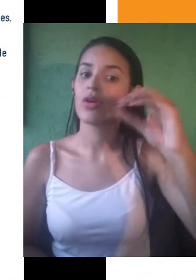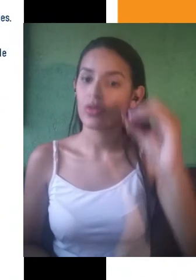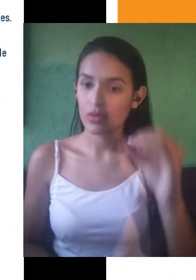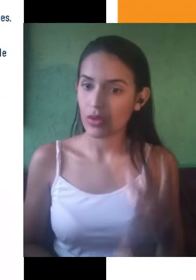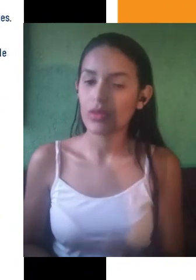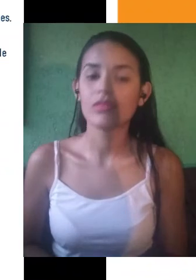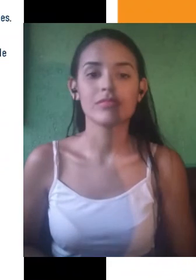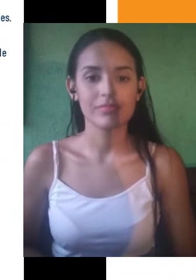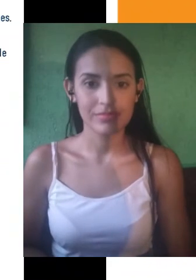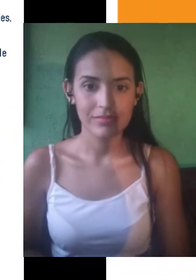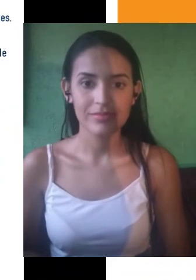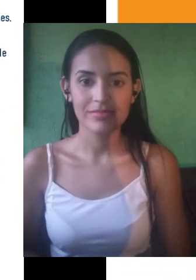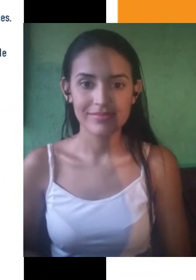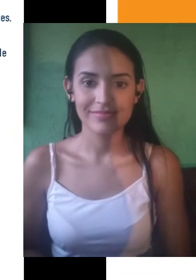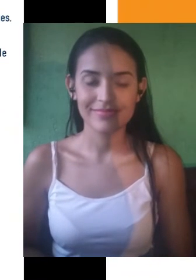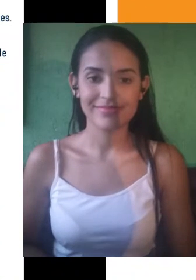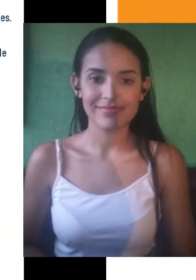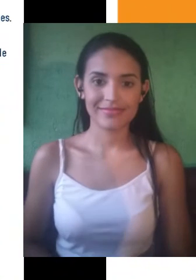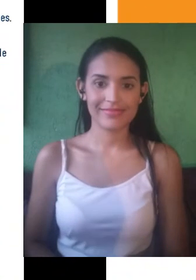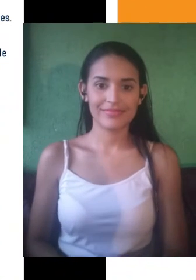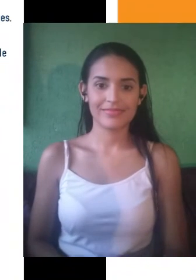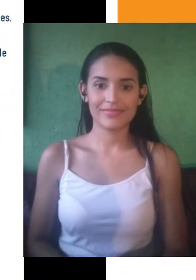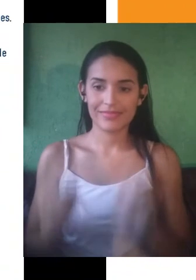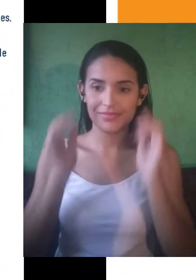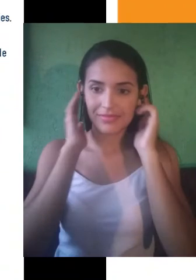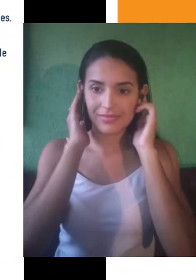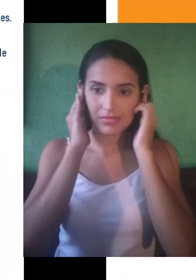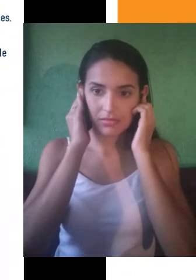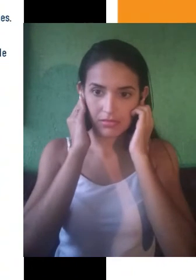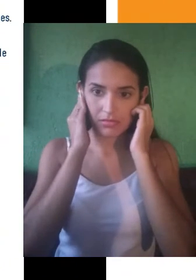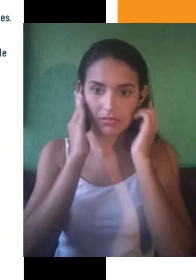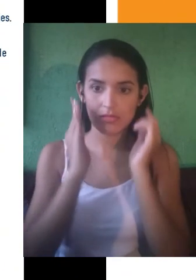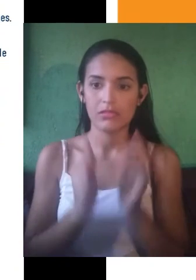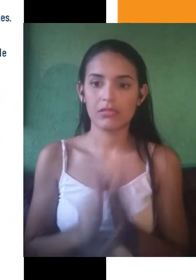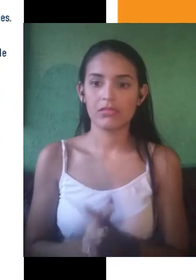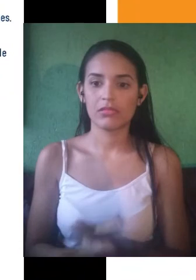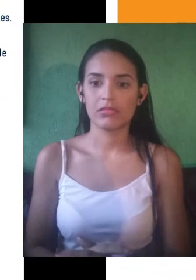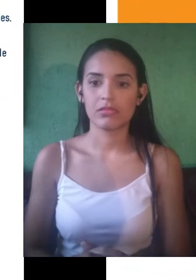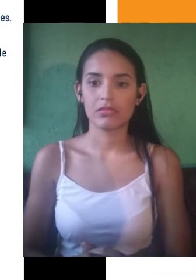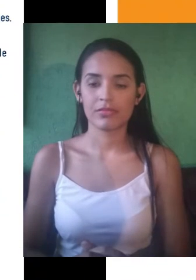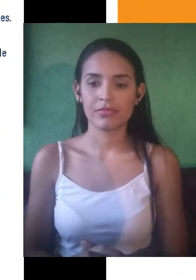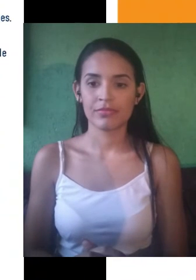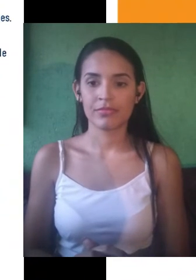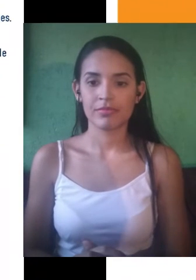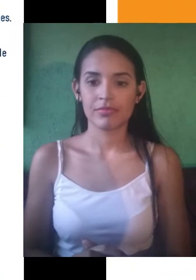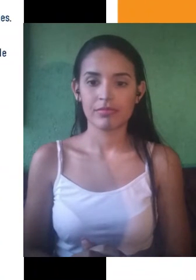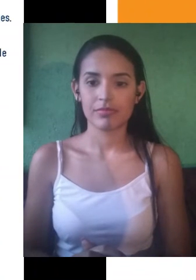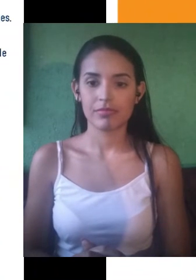Esse tipo de preocupação com os elos poesivos e como esses elos poesivos relacionam as nossas ideias é